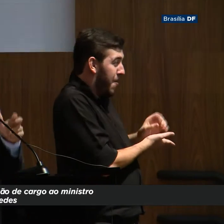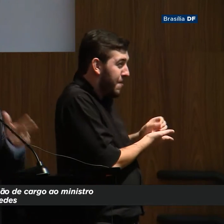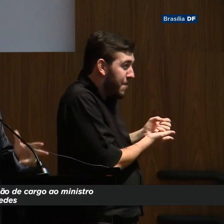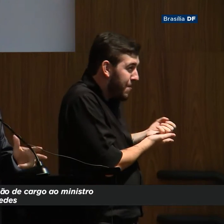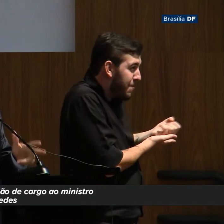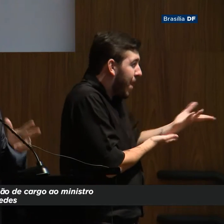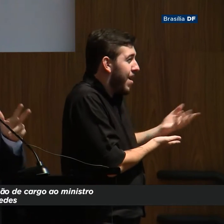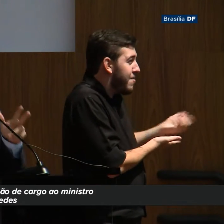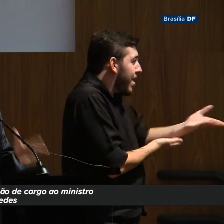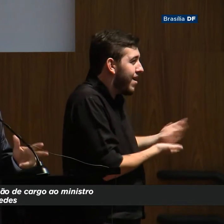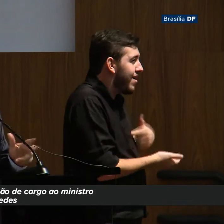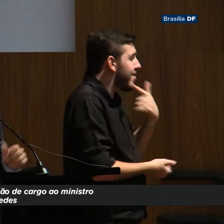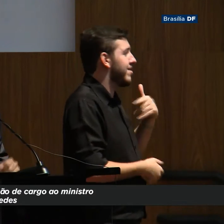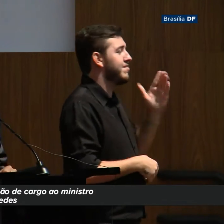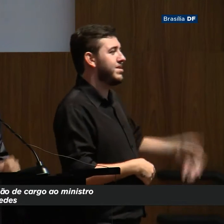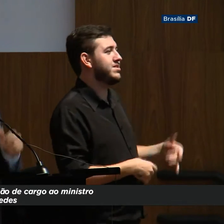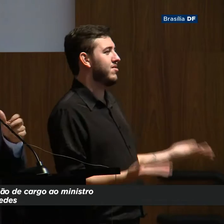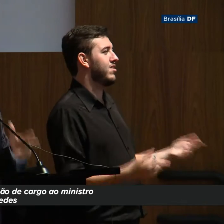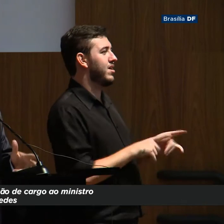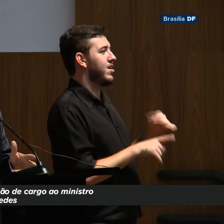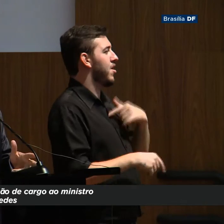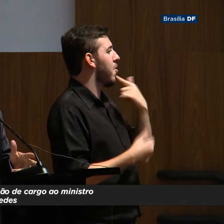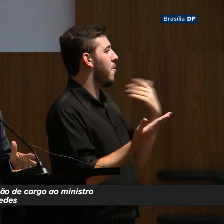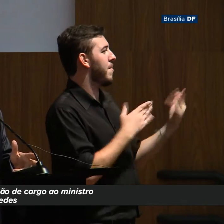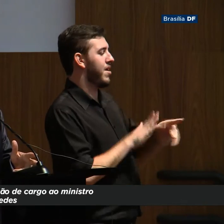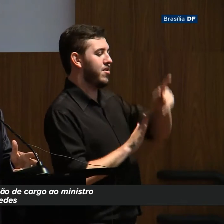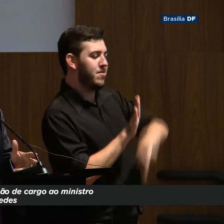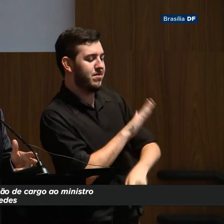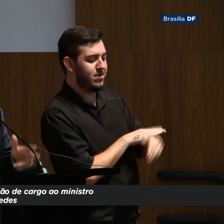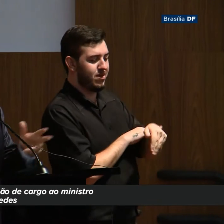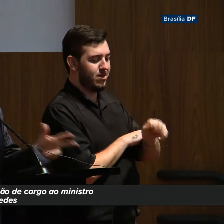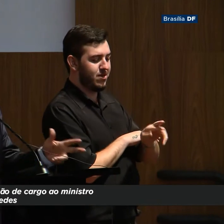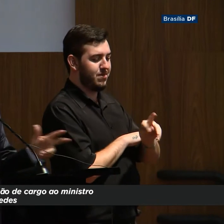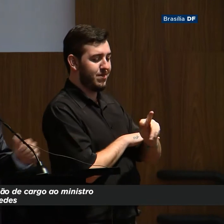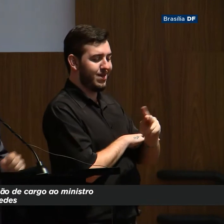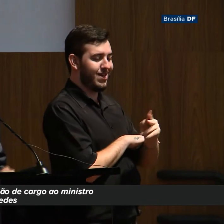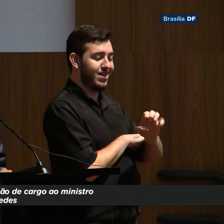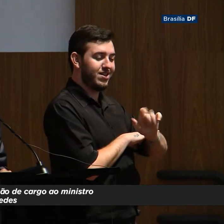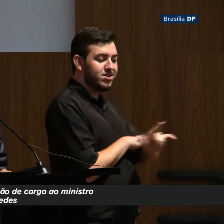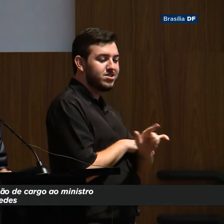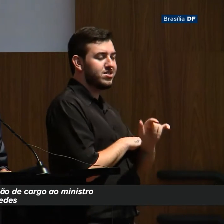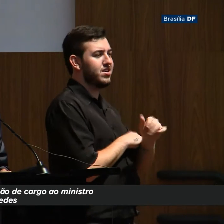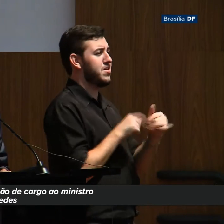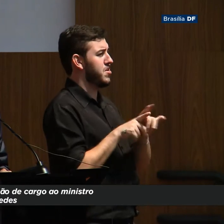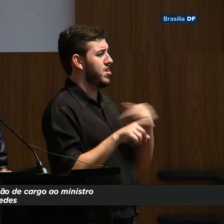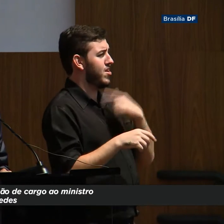Gasta um plano Marshall por ano com transferência de renda para rentistas.